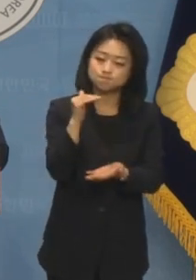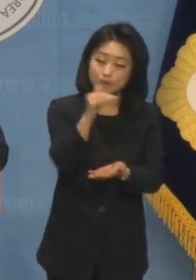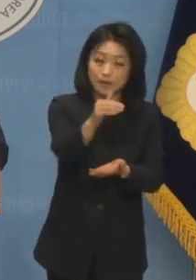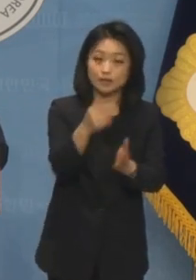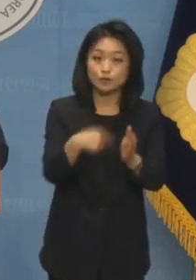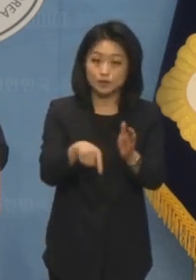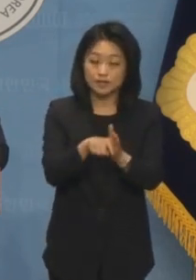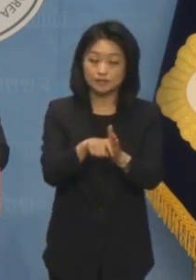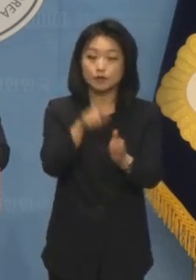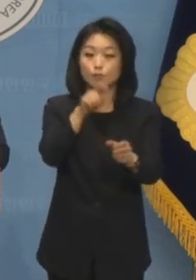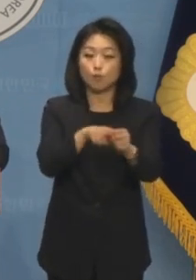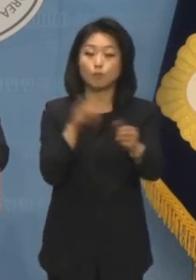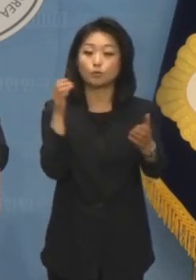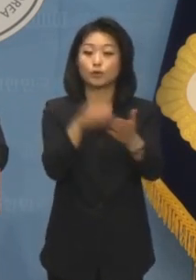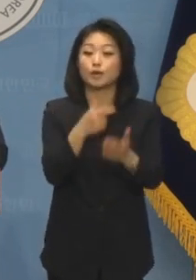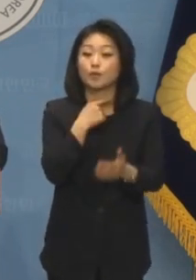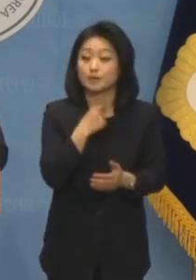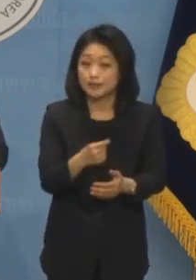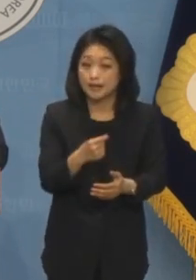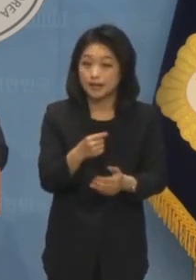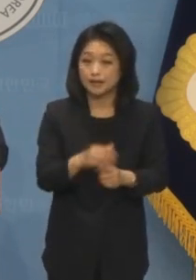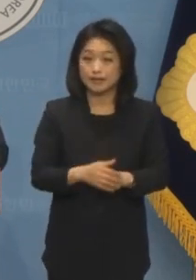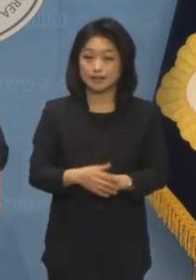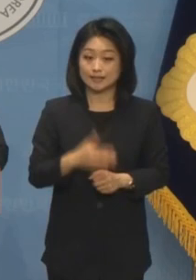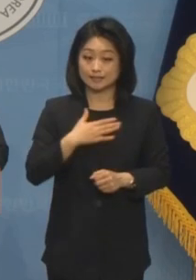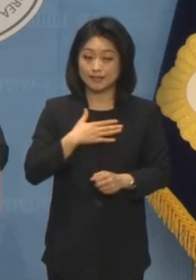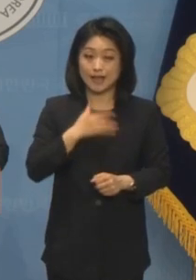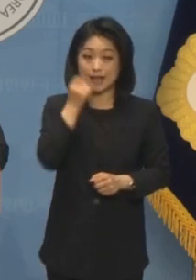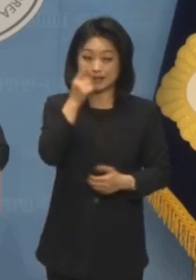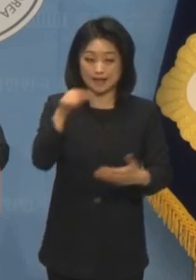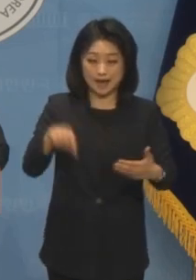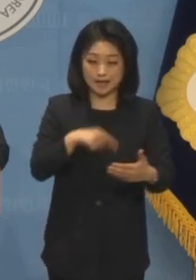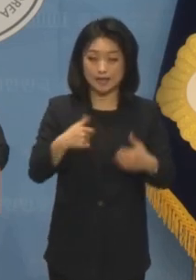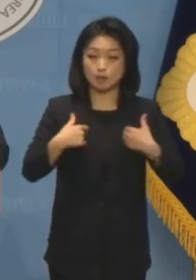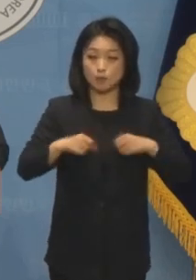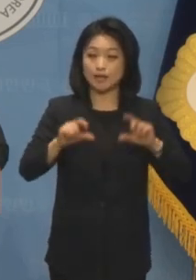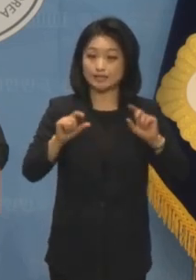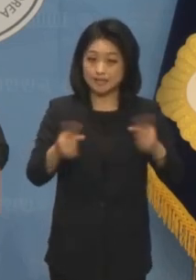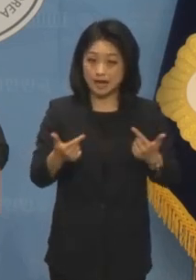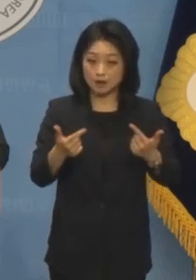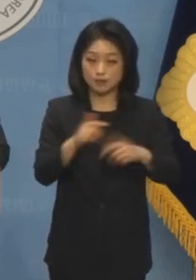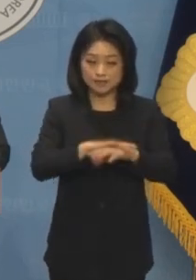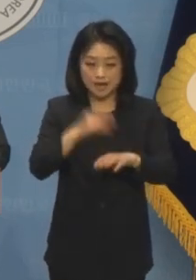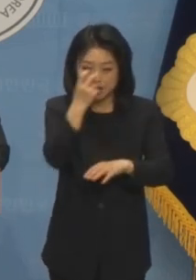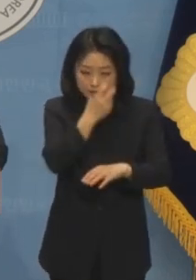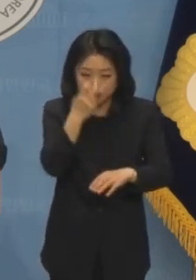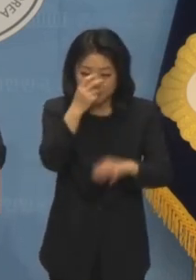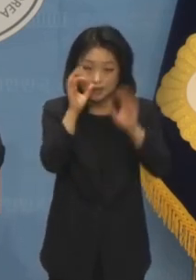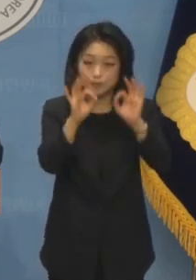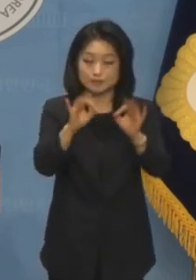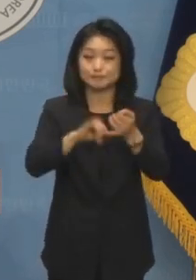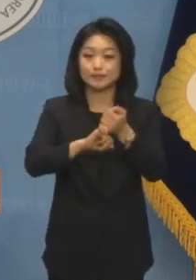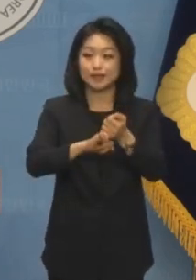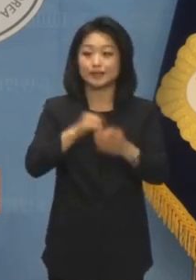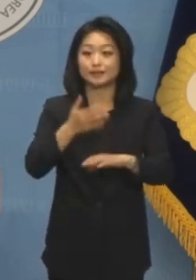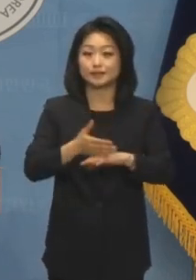바랍니다. 저부터도 앞으로 임기가 다하는 그날까지 포기하지 않고 살피겠습니다. 감사합니다.